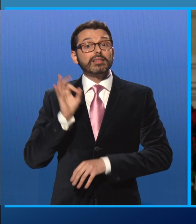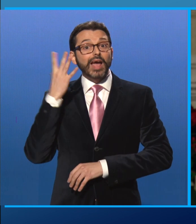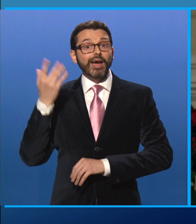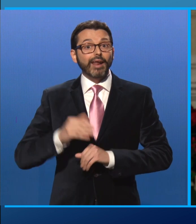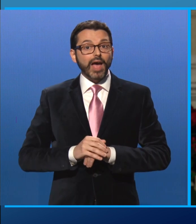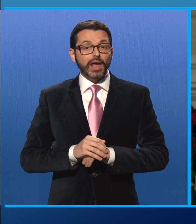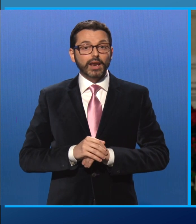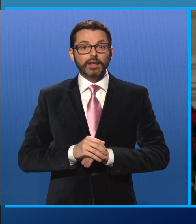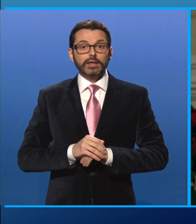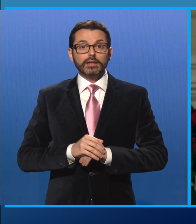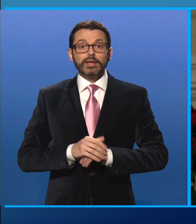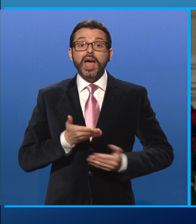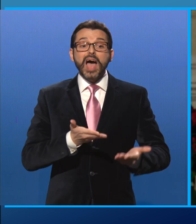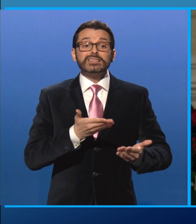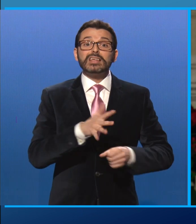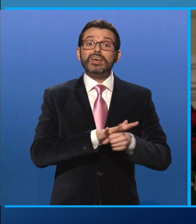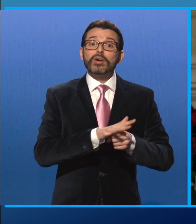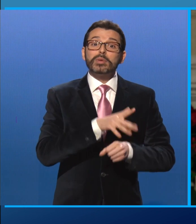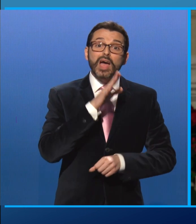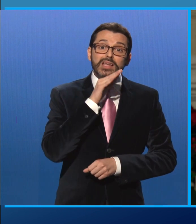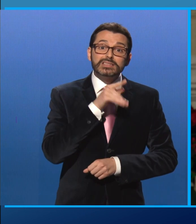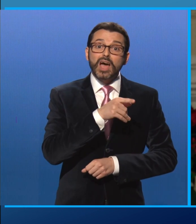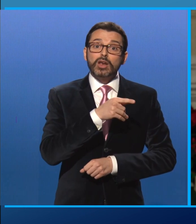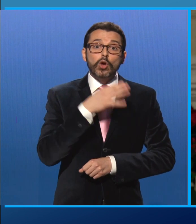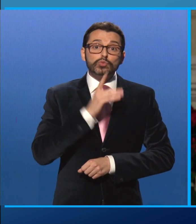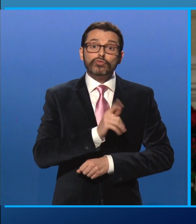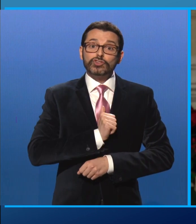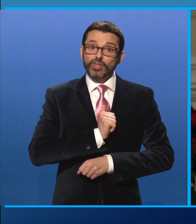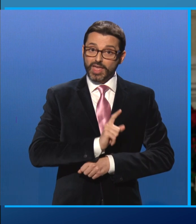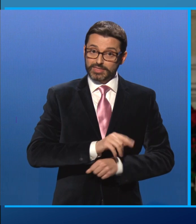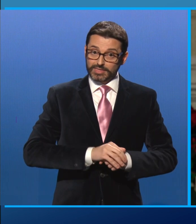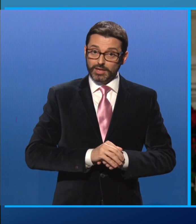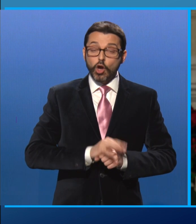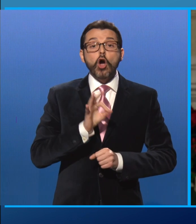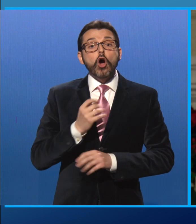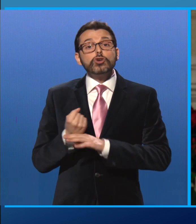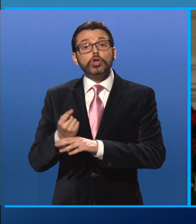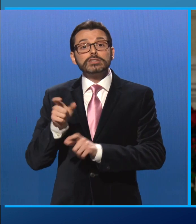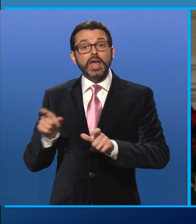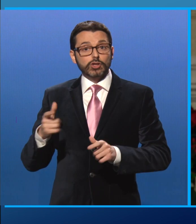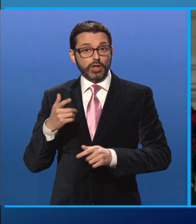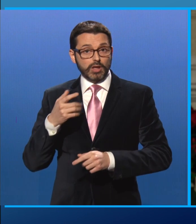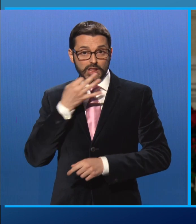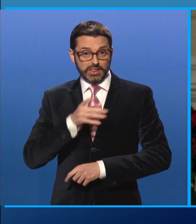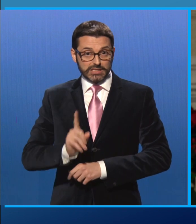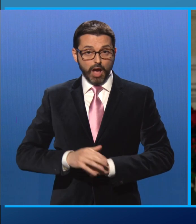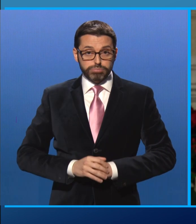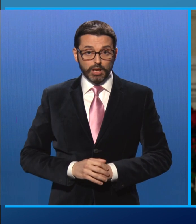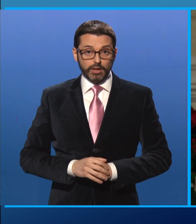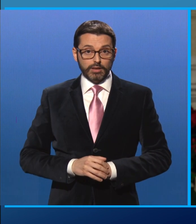'assistenza in famiglia agli anziani non autosufficienti, il sostegno ai disabili, le carenze di servizi pubblici di